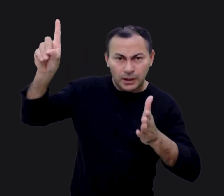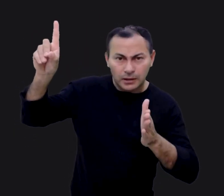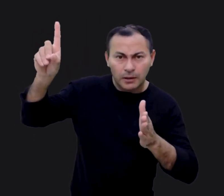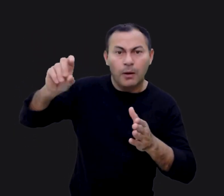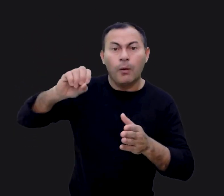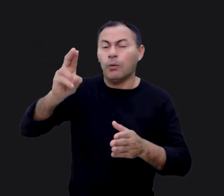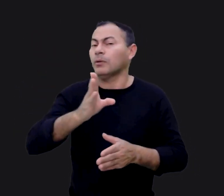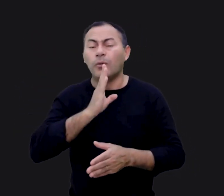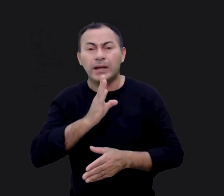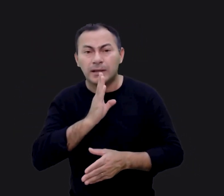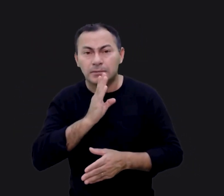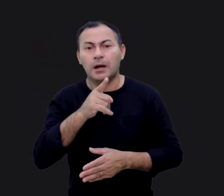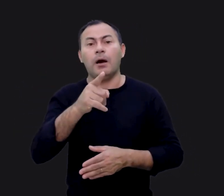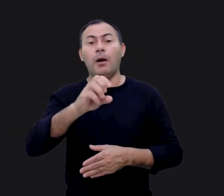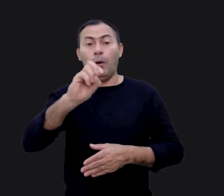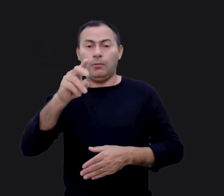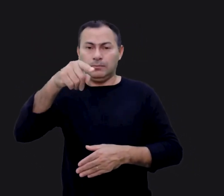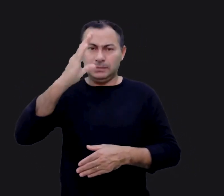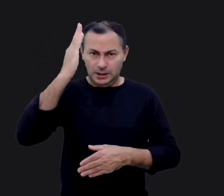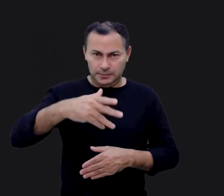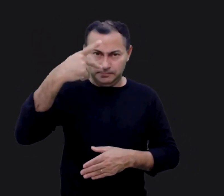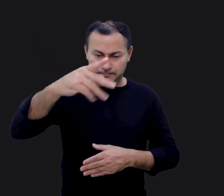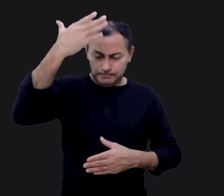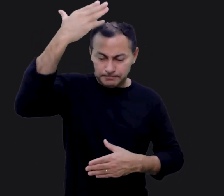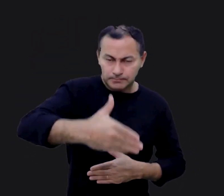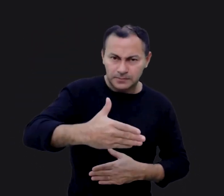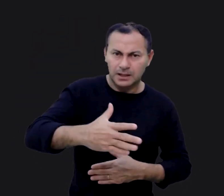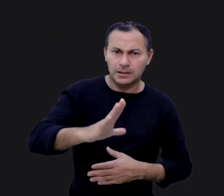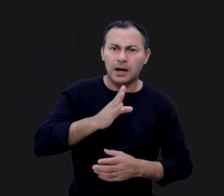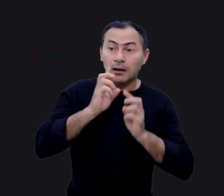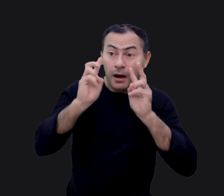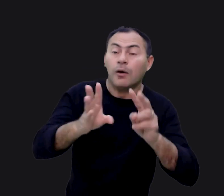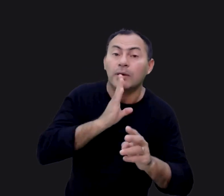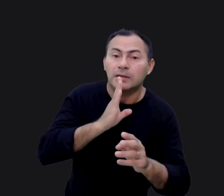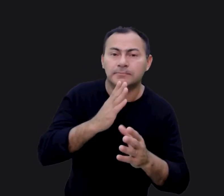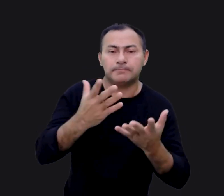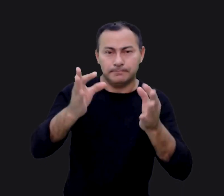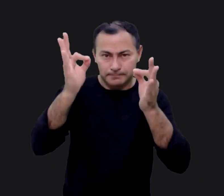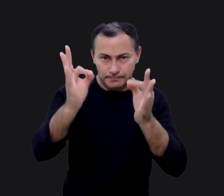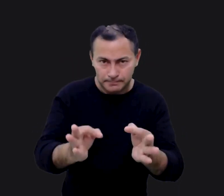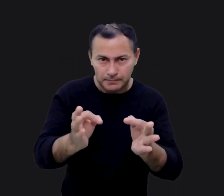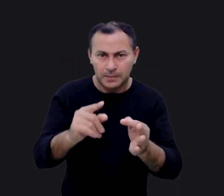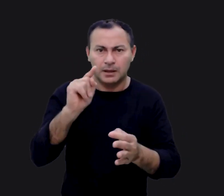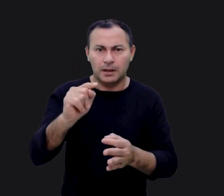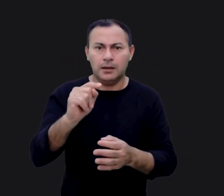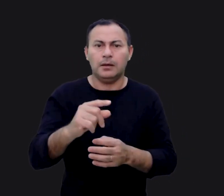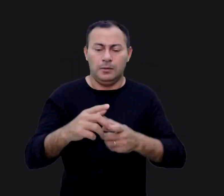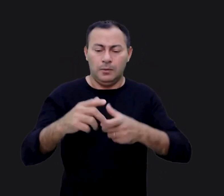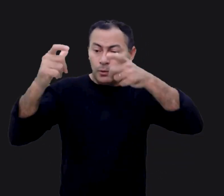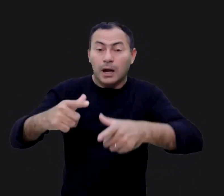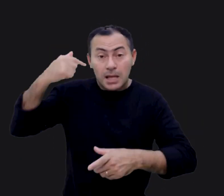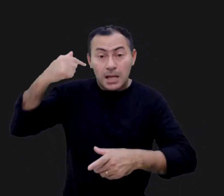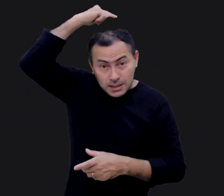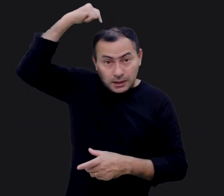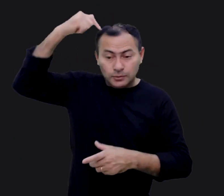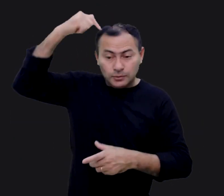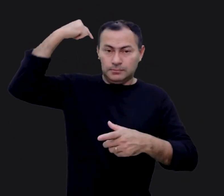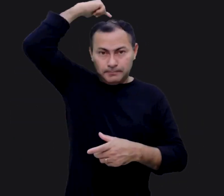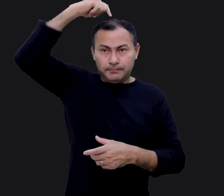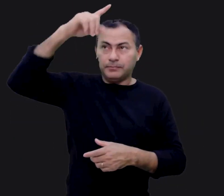Deus e talvez nem o conhece? Ou você já esteve em sua presença e já o conhece? Exatamente isso é o que é o lugar santo dos santos.